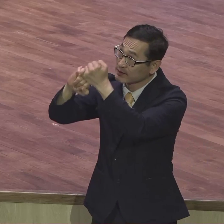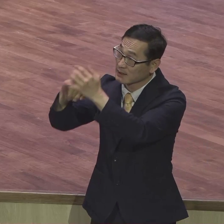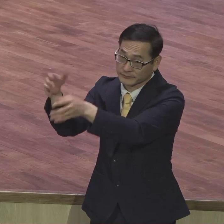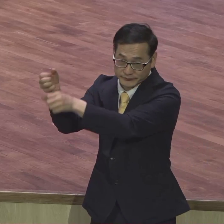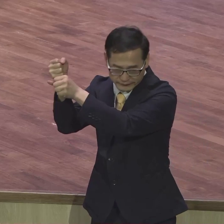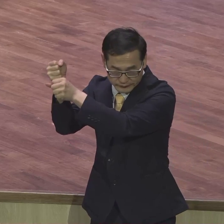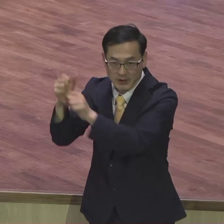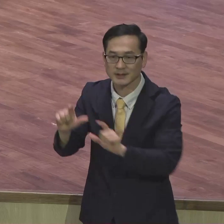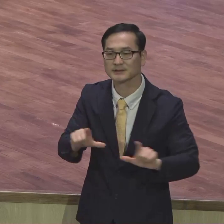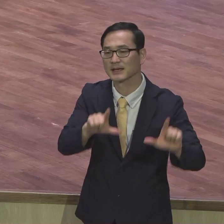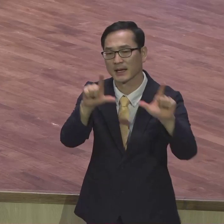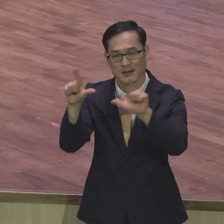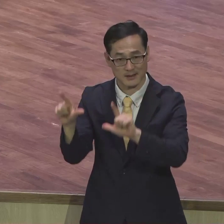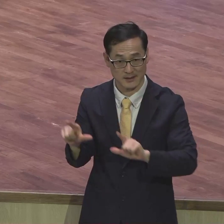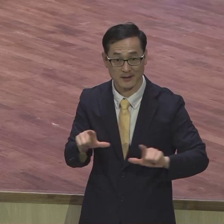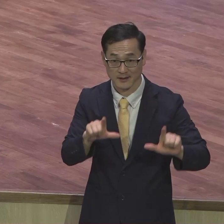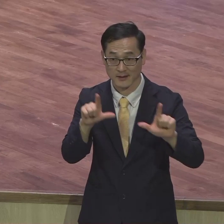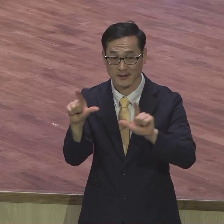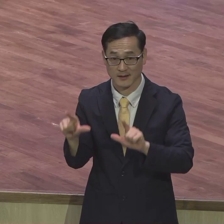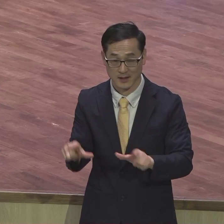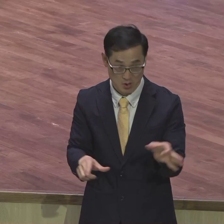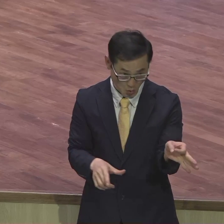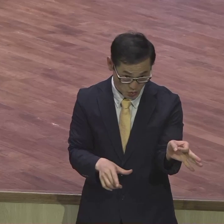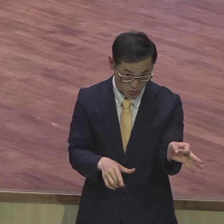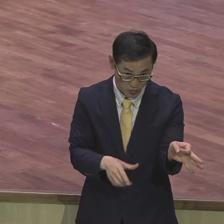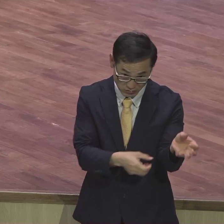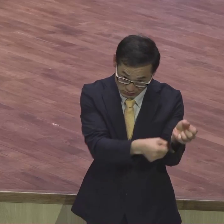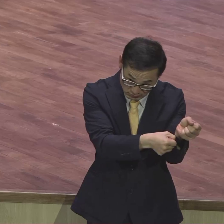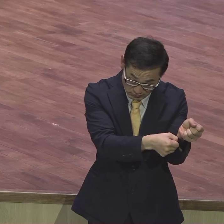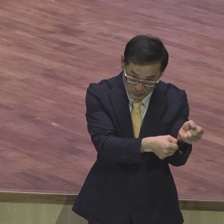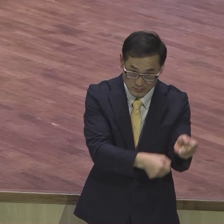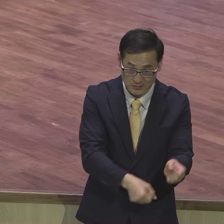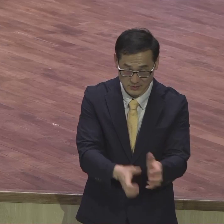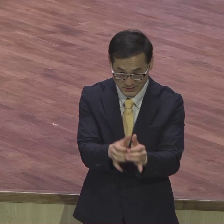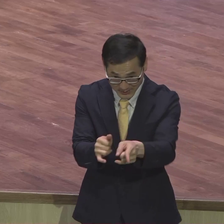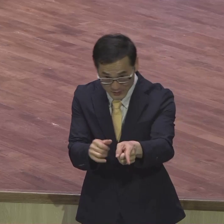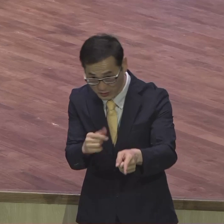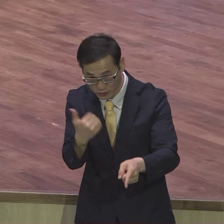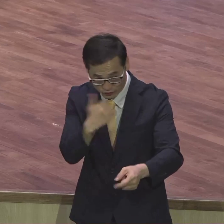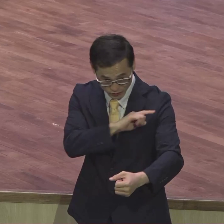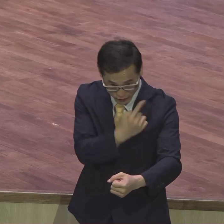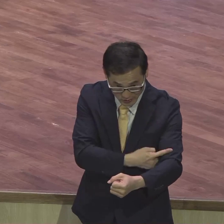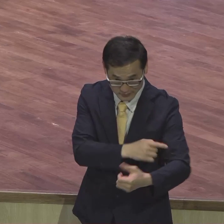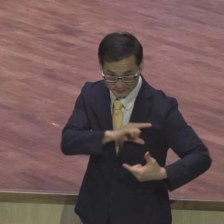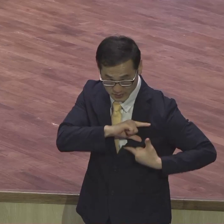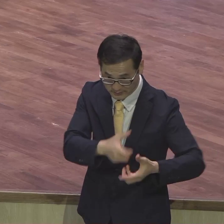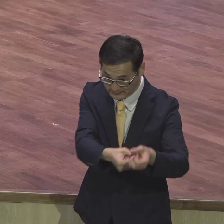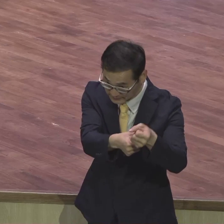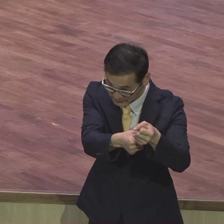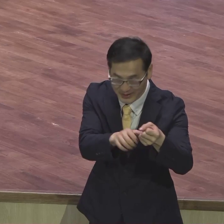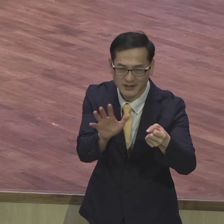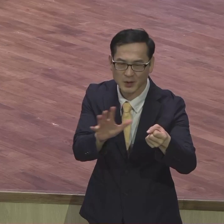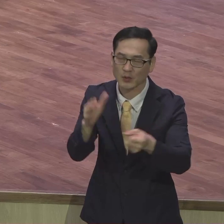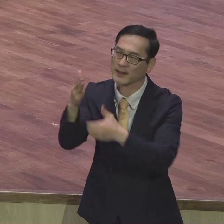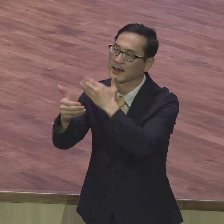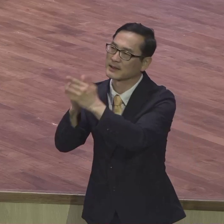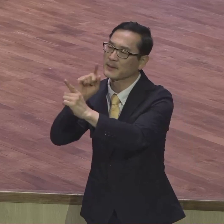사는 게 아니에요 사람 이 말 저 말 듣고 사는 게 아니에요 하나님의 말씀 언약 붙잡고 사는 삶으로